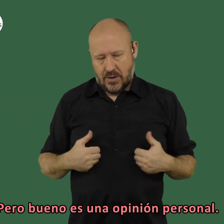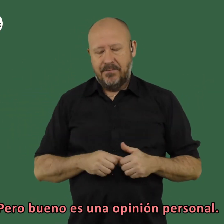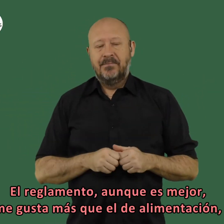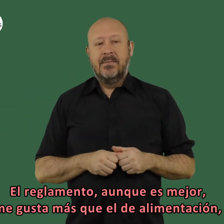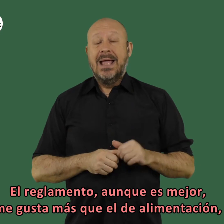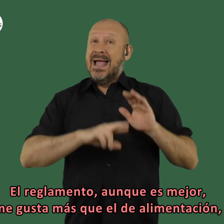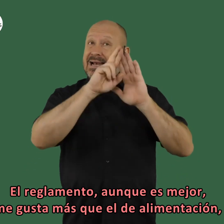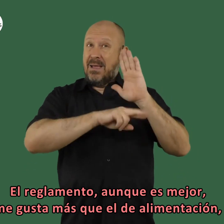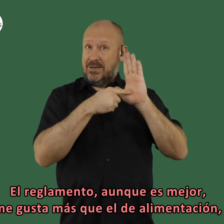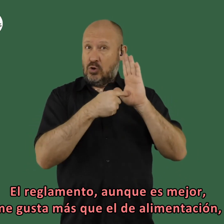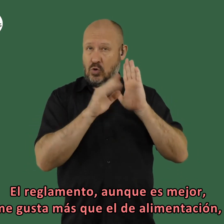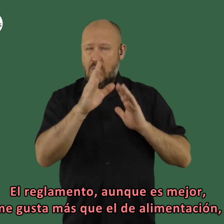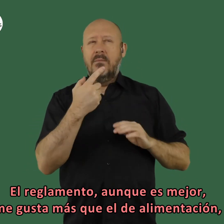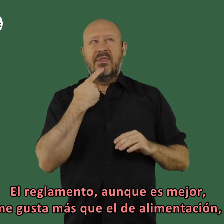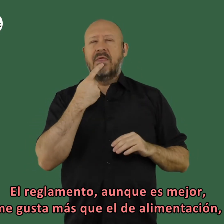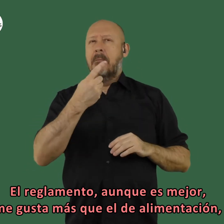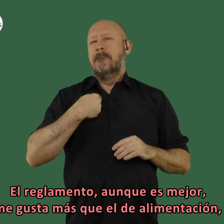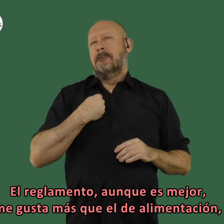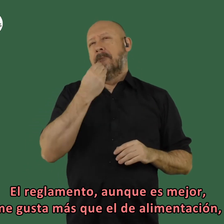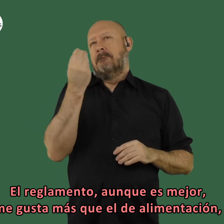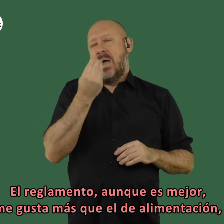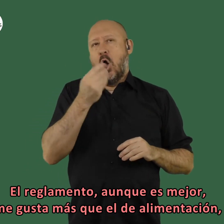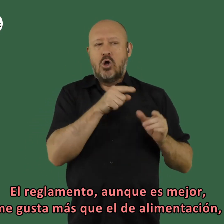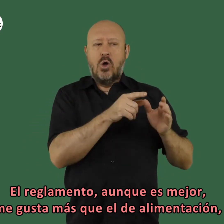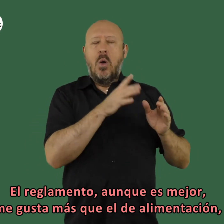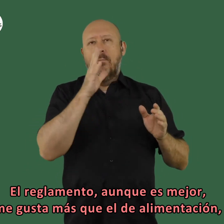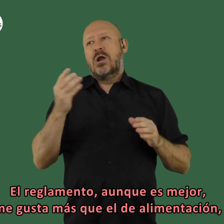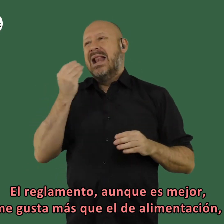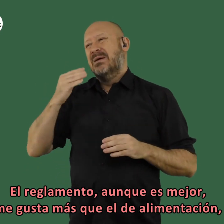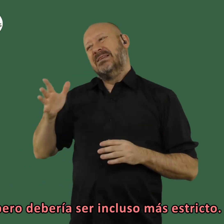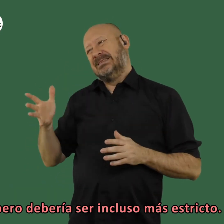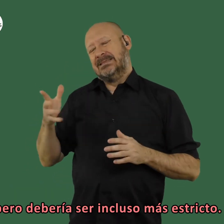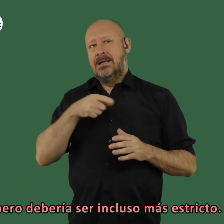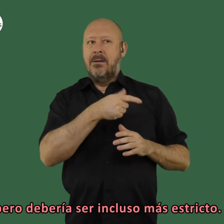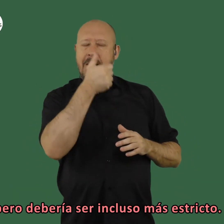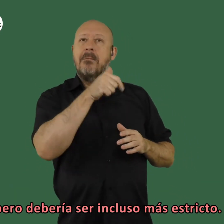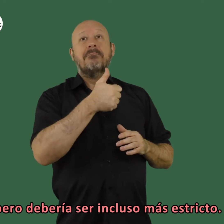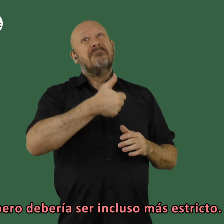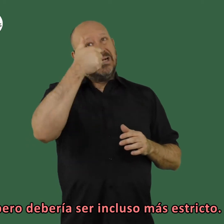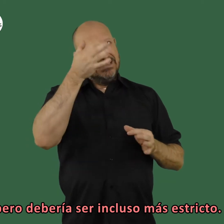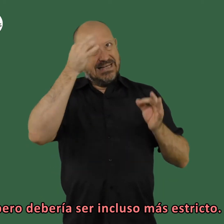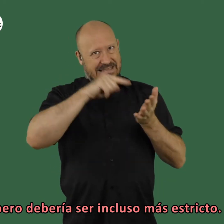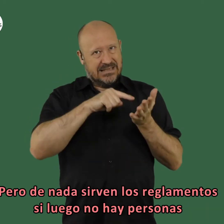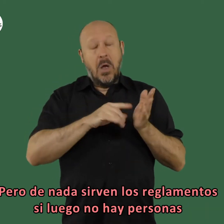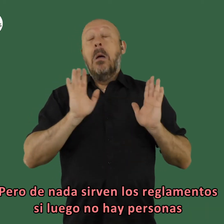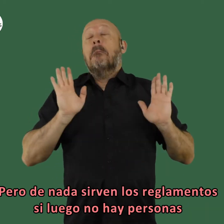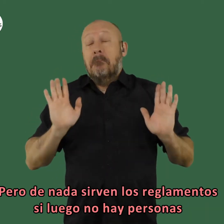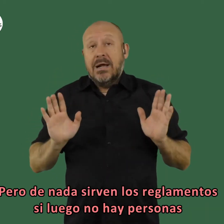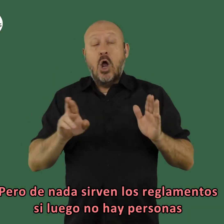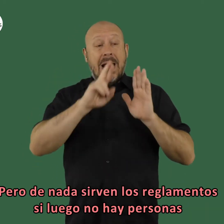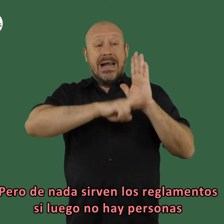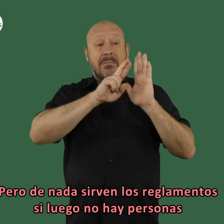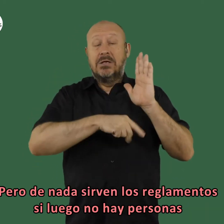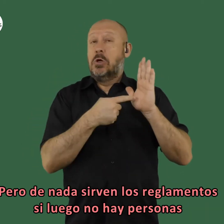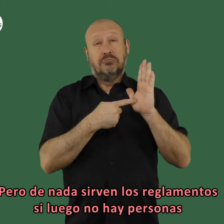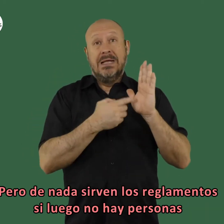personal el reglamento debía aunque es mejor me gusta más que el de alimentación pero debería ser incluso más estricto pero de